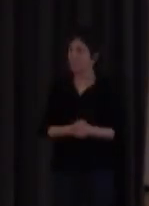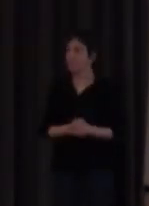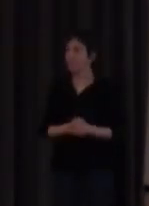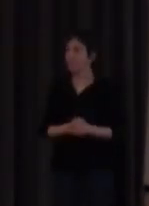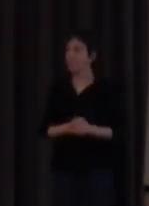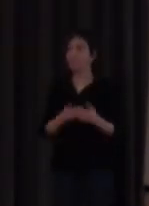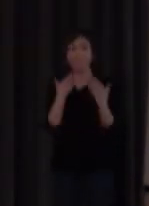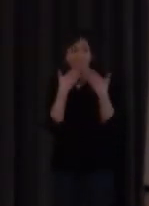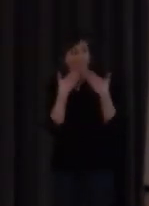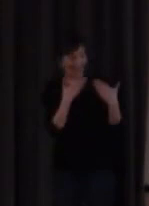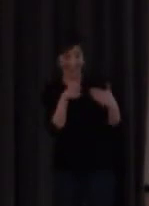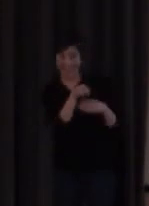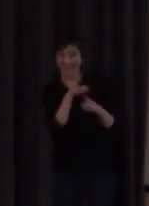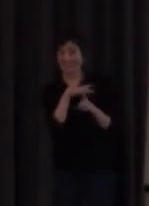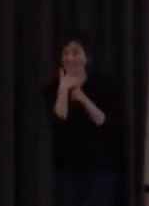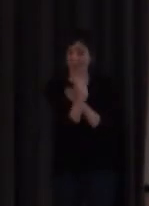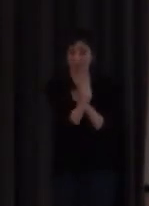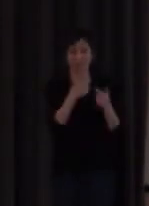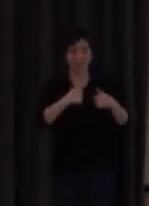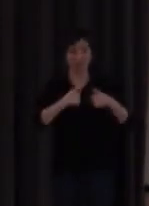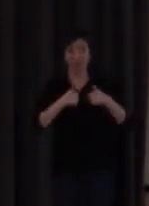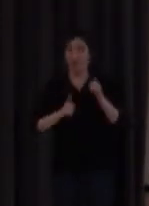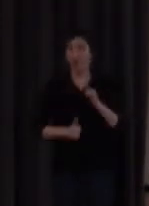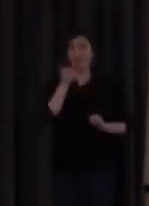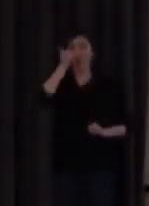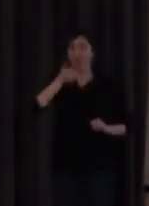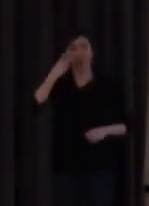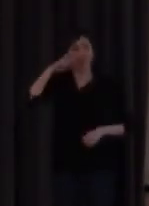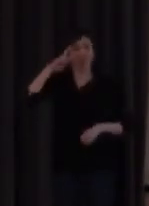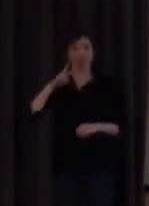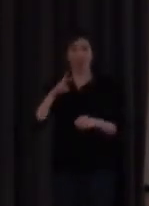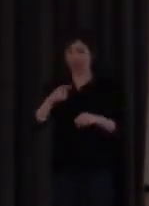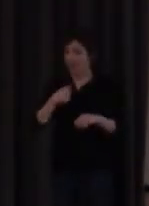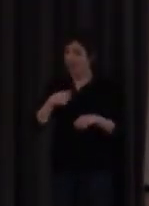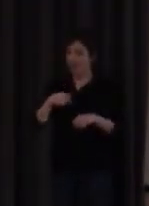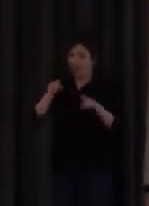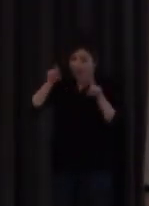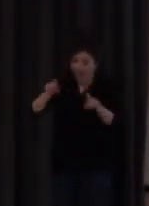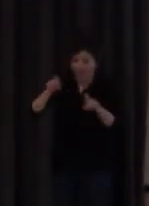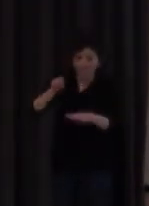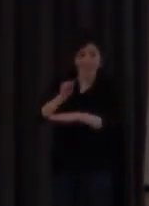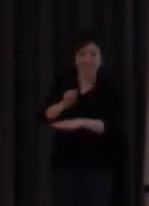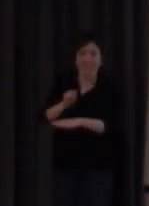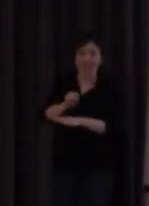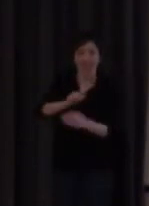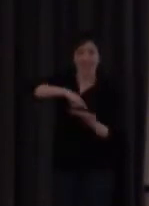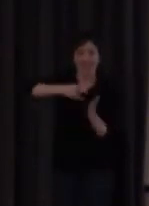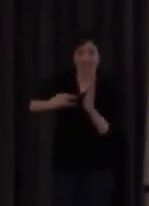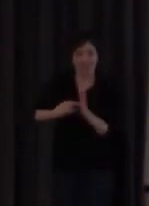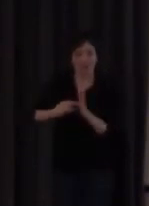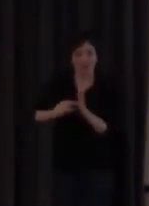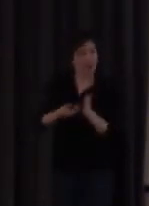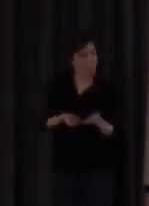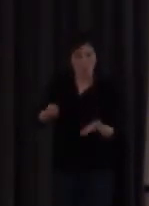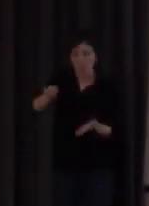Y gracias a esto, pues yo he podido vivir la experiencia de enseñar este sistema y pensar no una, sino en multitud de ocasiones,